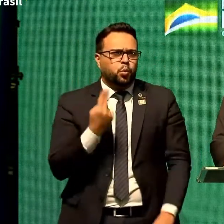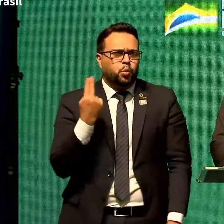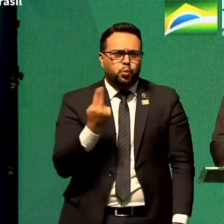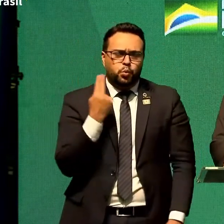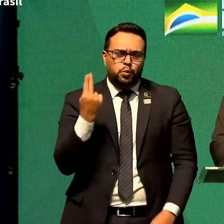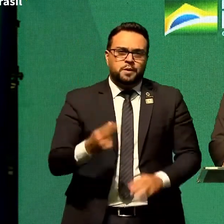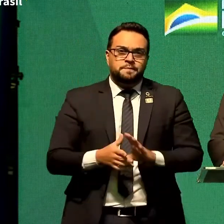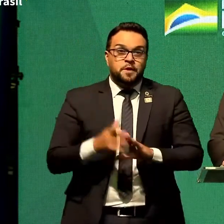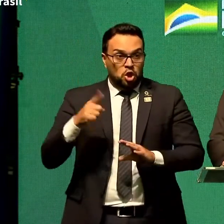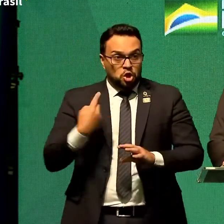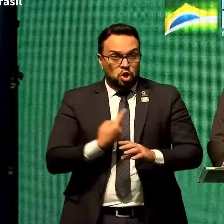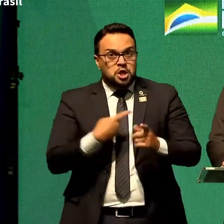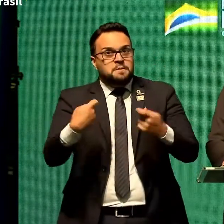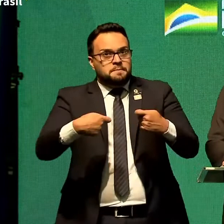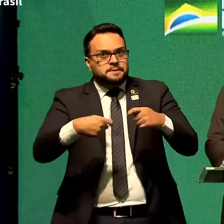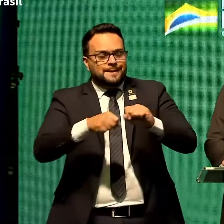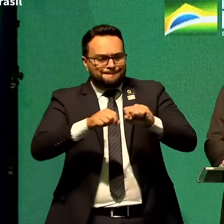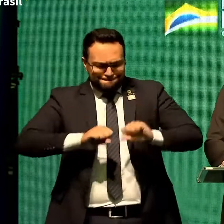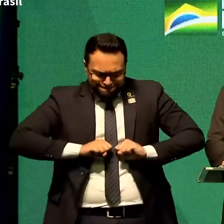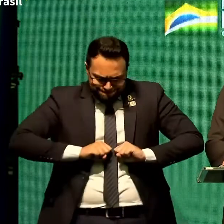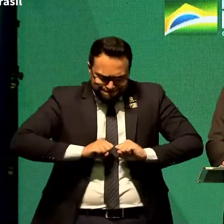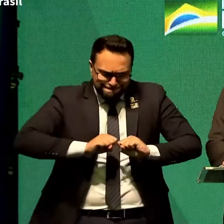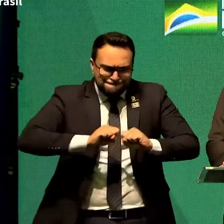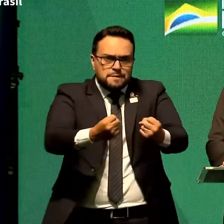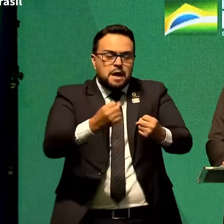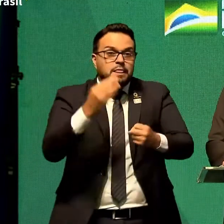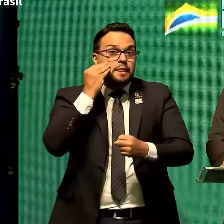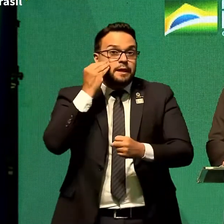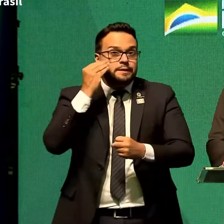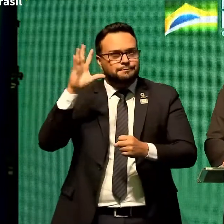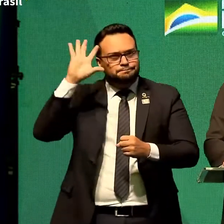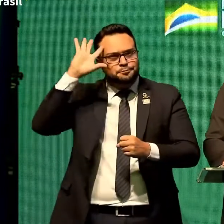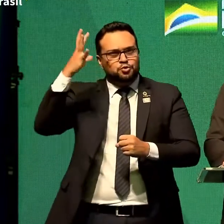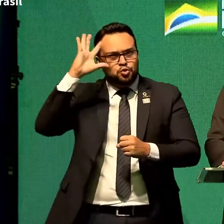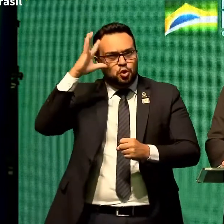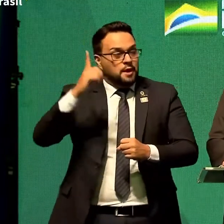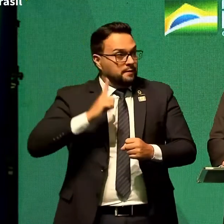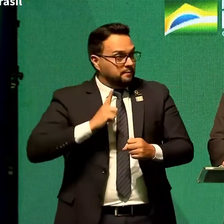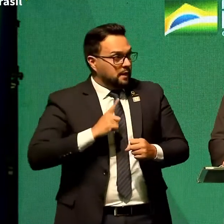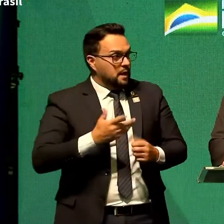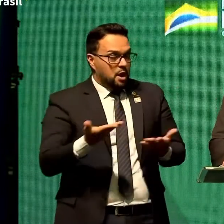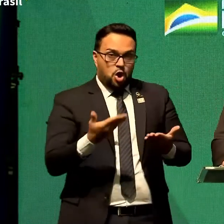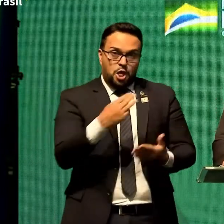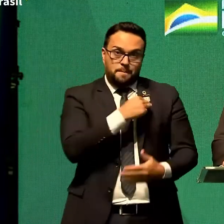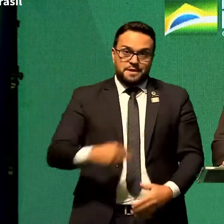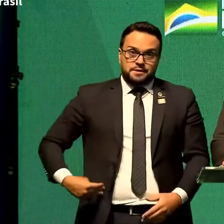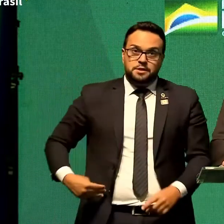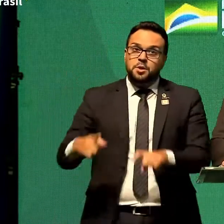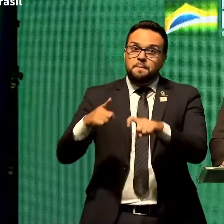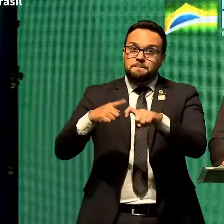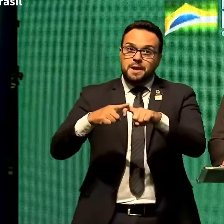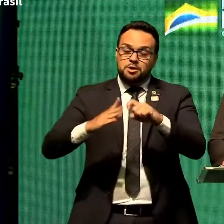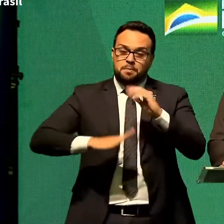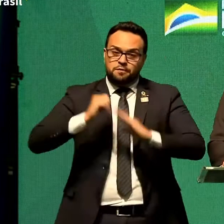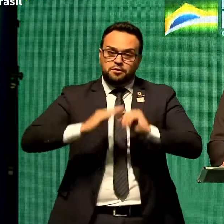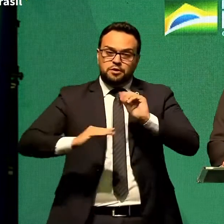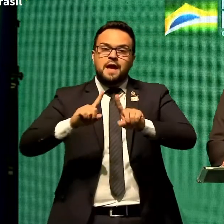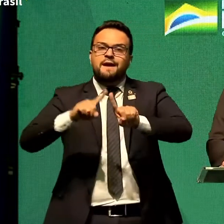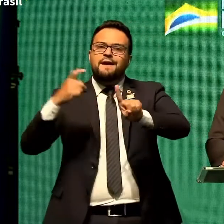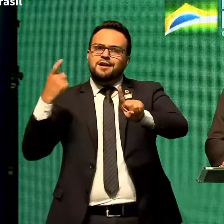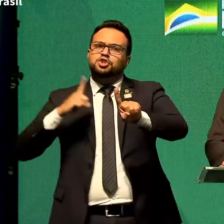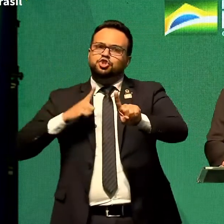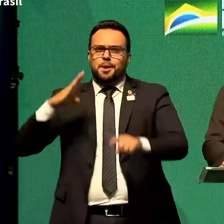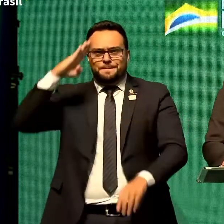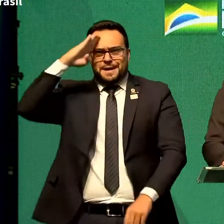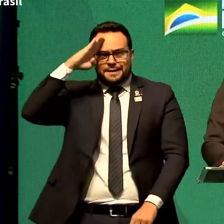Devemos fazer tudo possível para buscar soluções. Temos agora um ministro médico, tínhamos outro militar